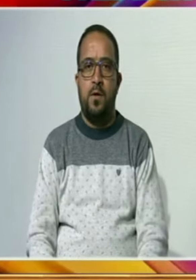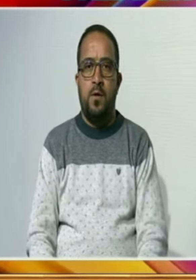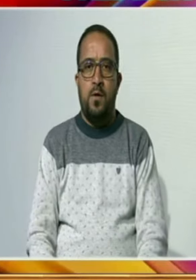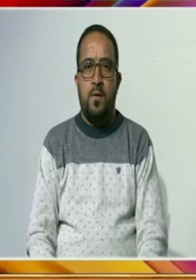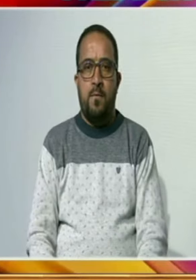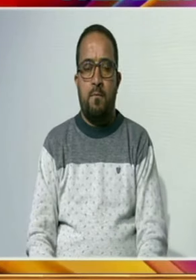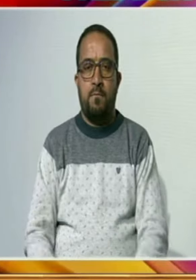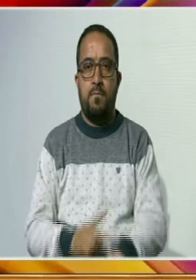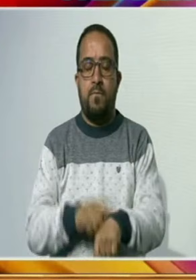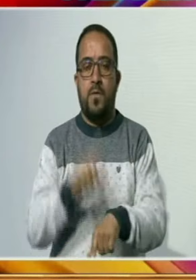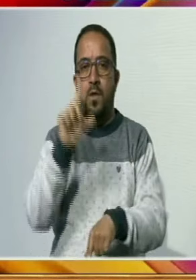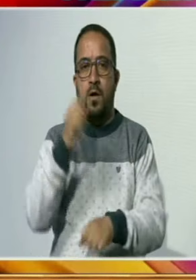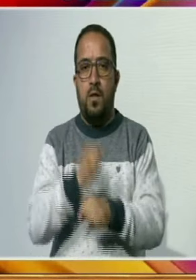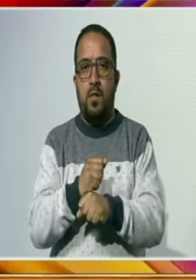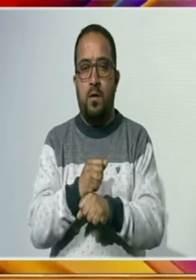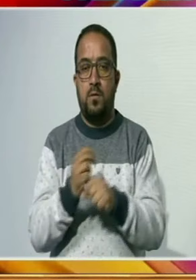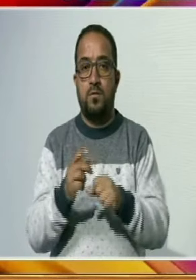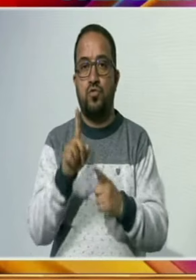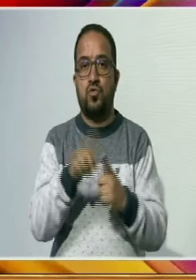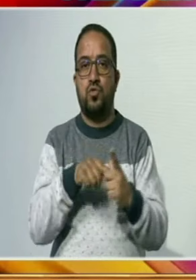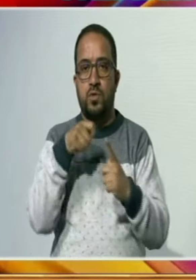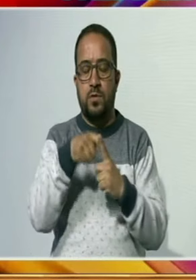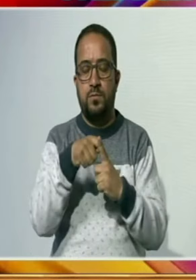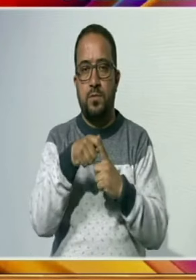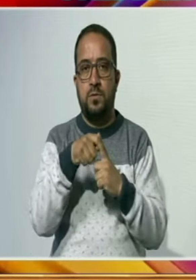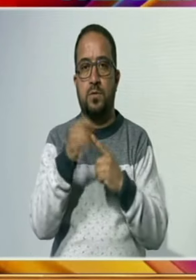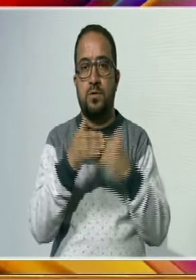اس کے علاوہ ایل جی نے جمعہ کشمی کی ترقی